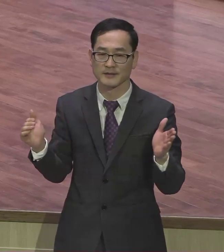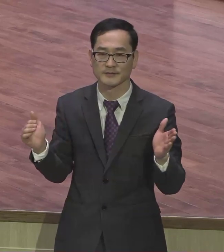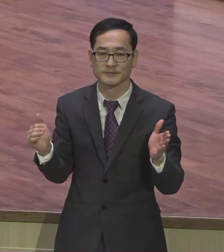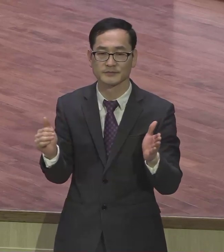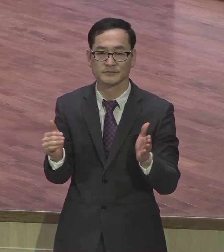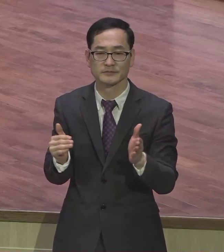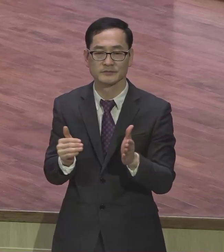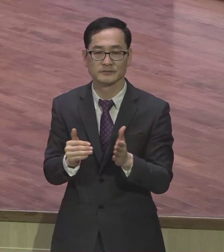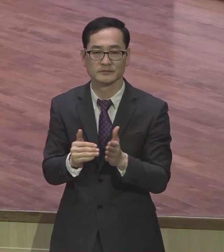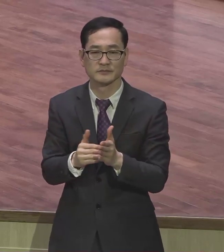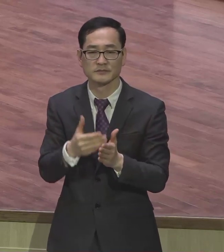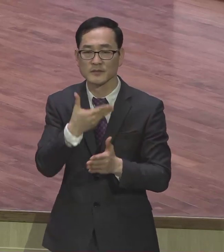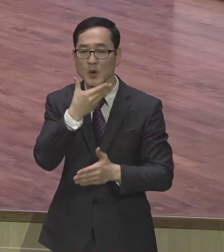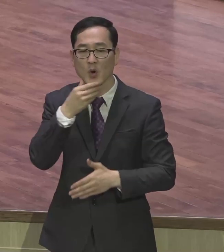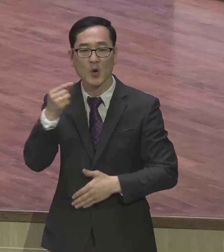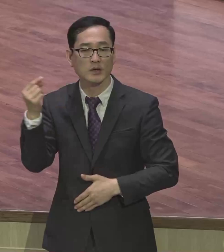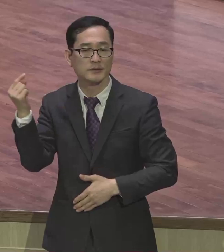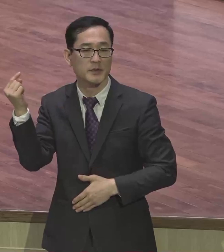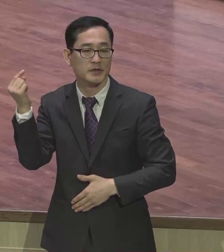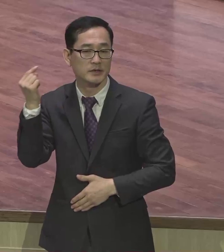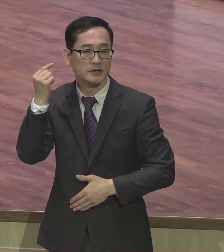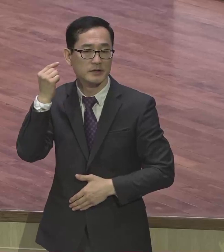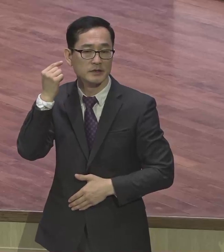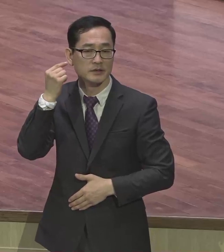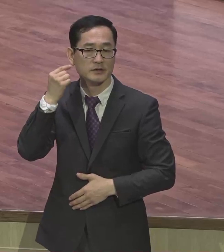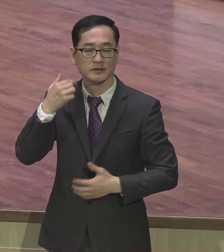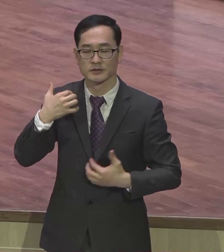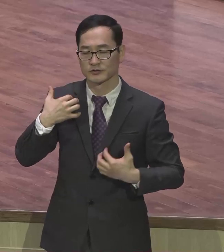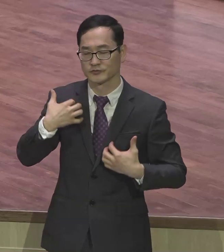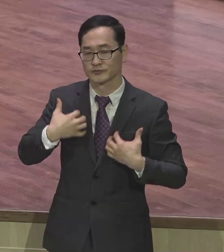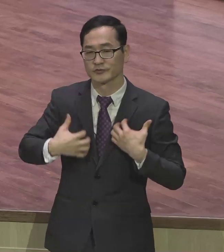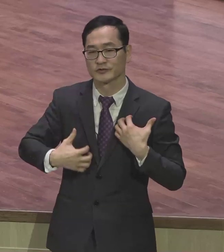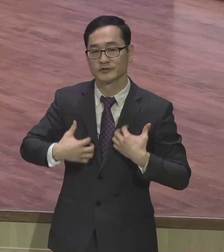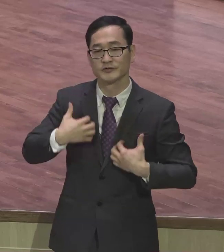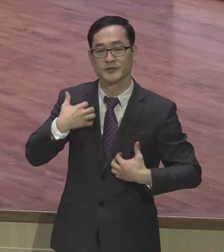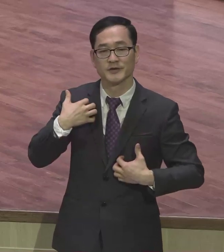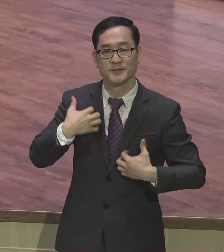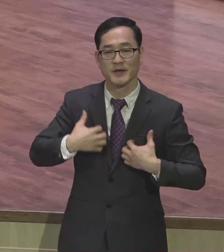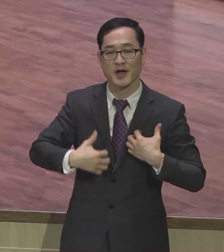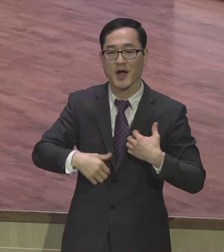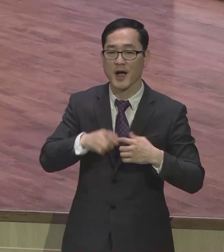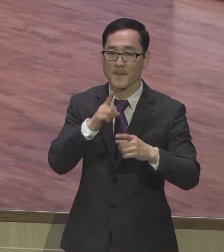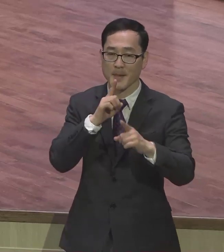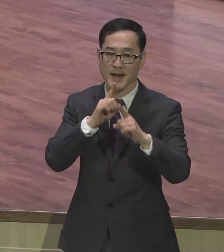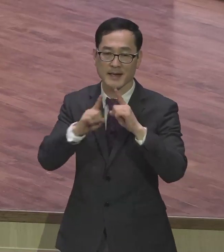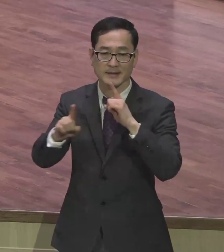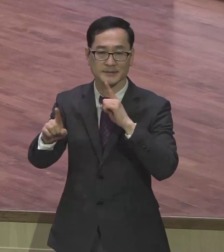소금을 소금을 누리며 말씀을 따라가려